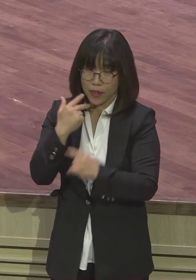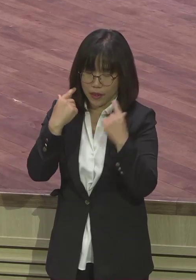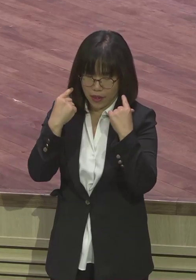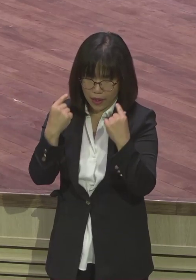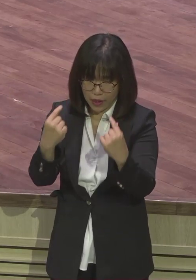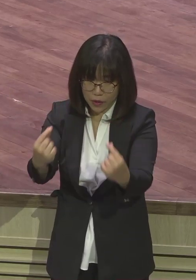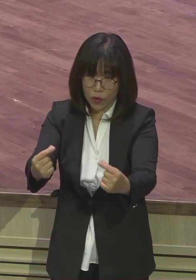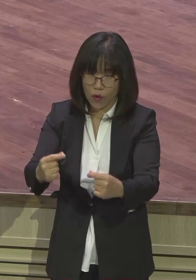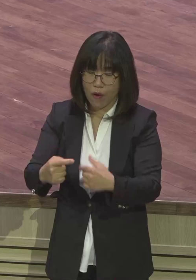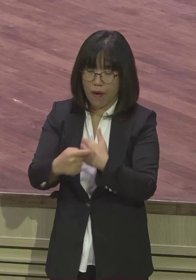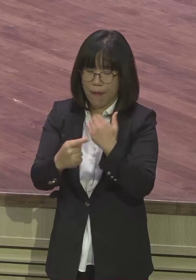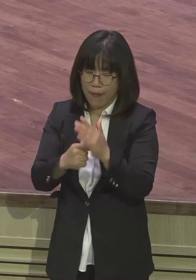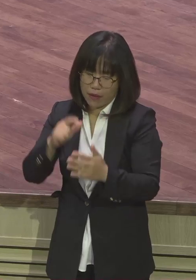누가 뭐라 그래도